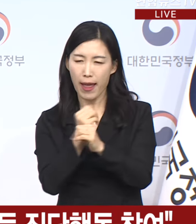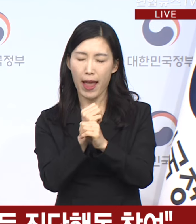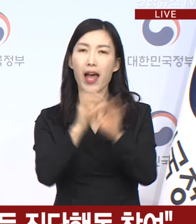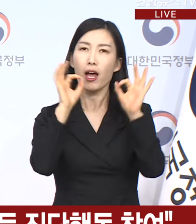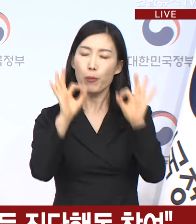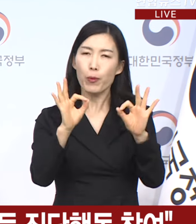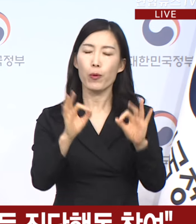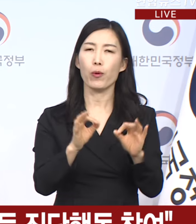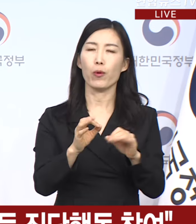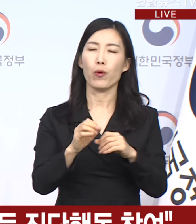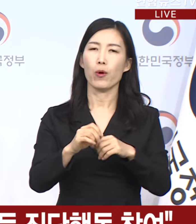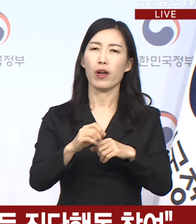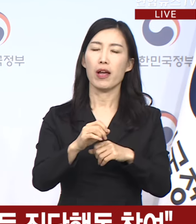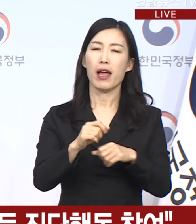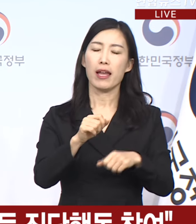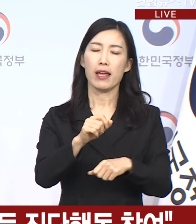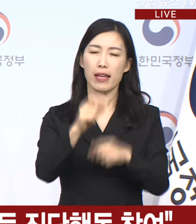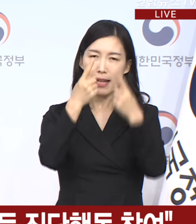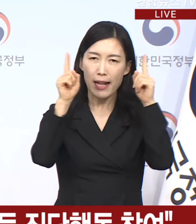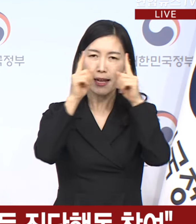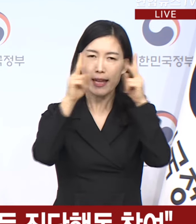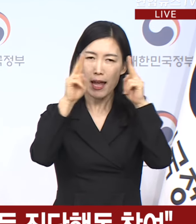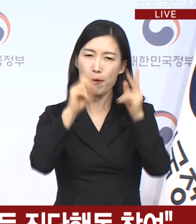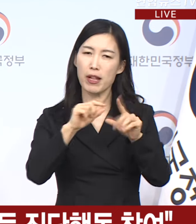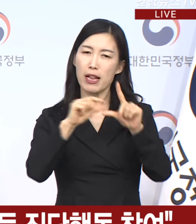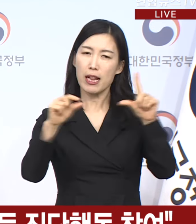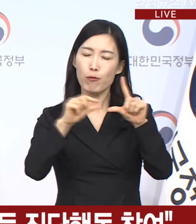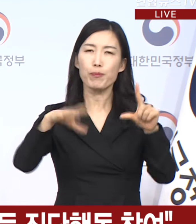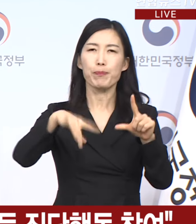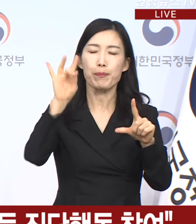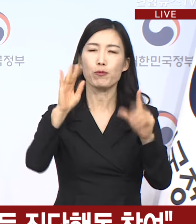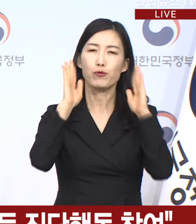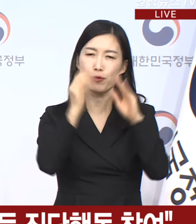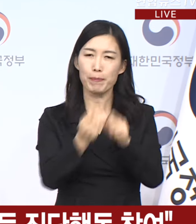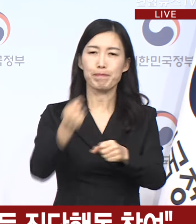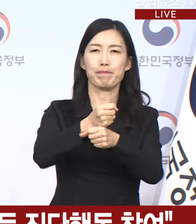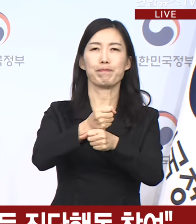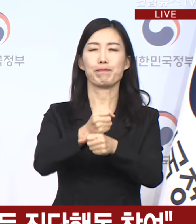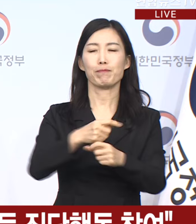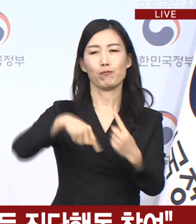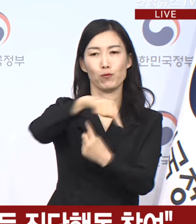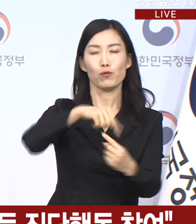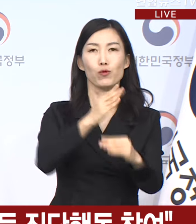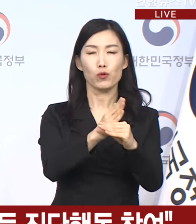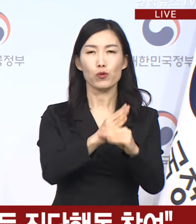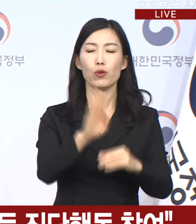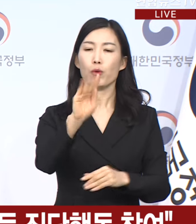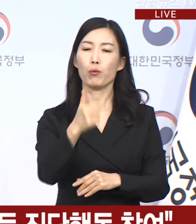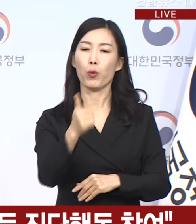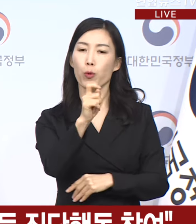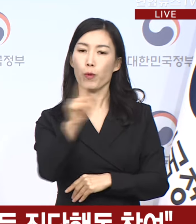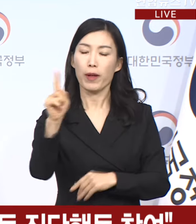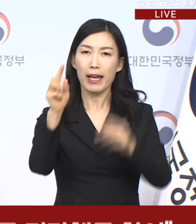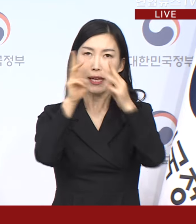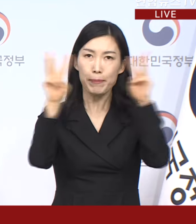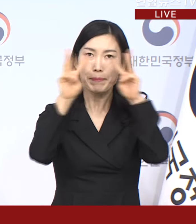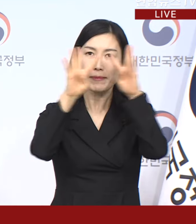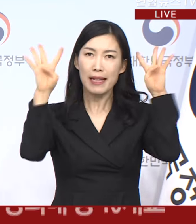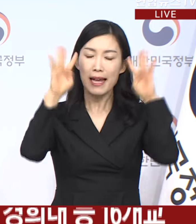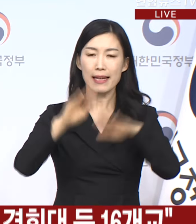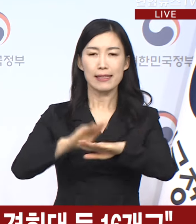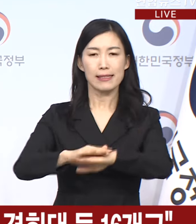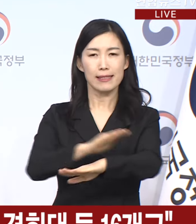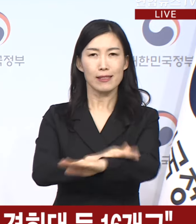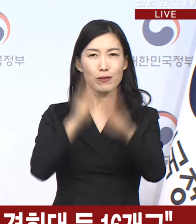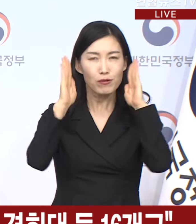일부 학년부터 우선 수업을 재개하고 있으며 본과 3, 4학년의 실습 수업은